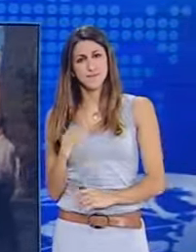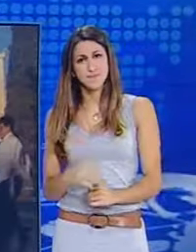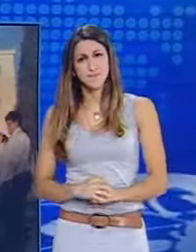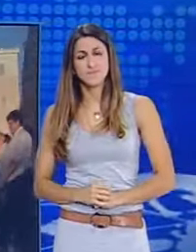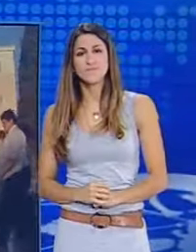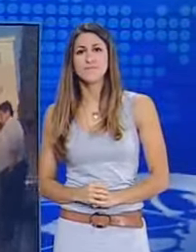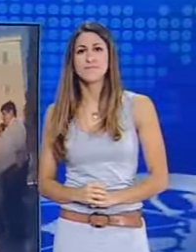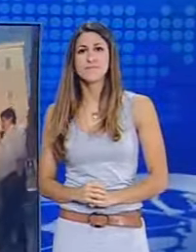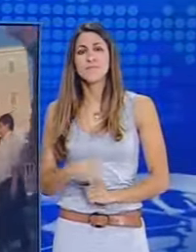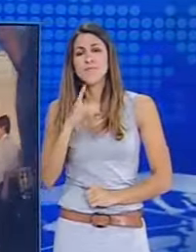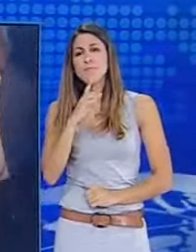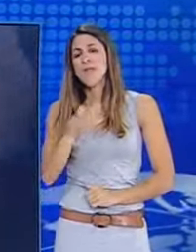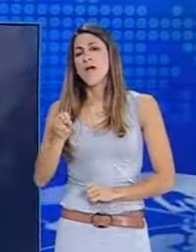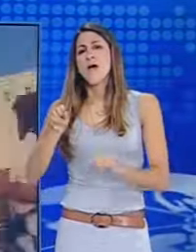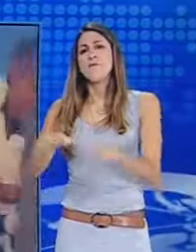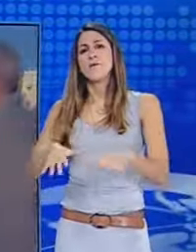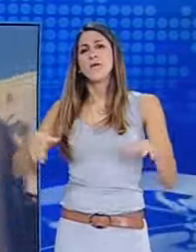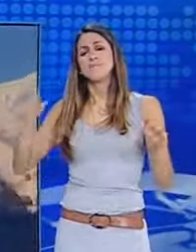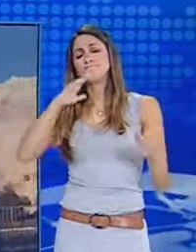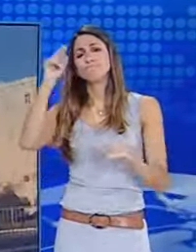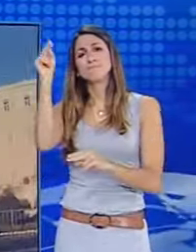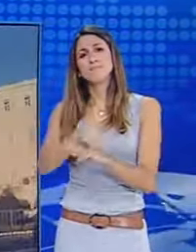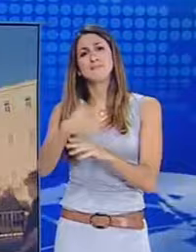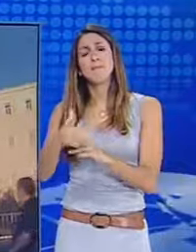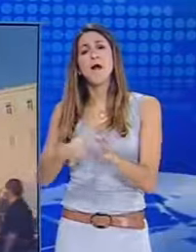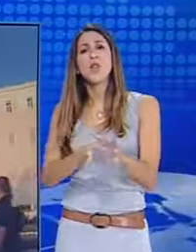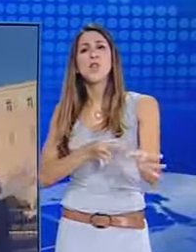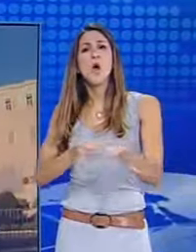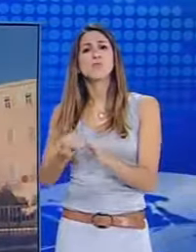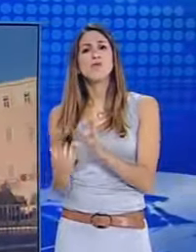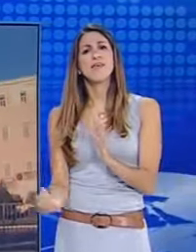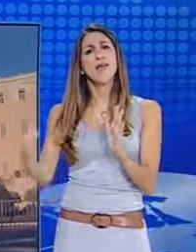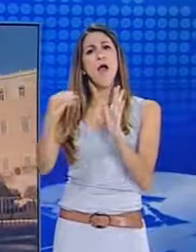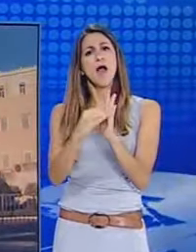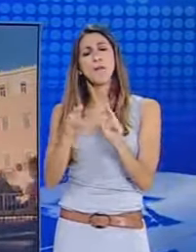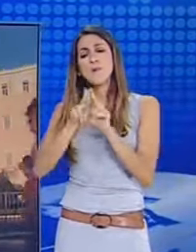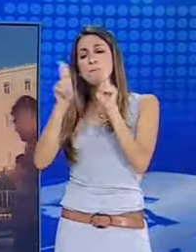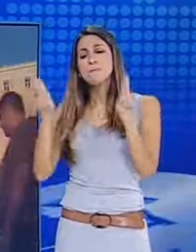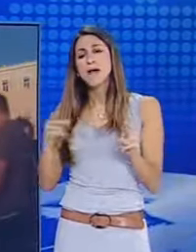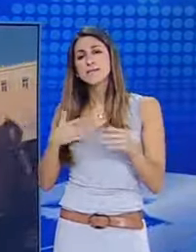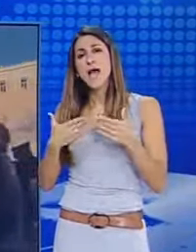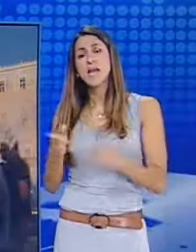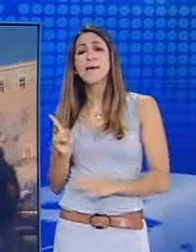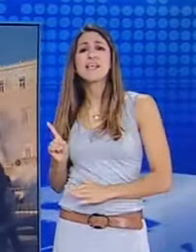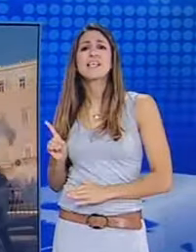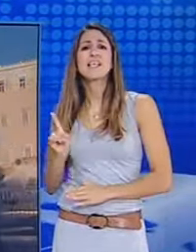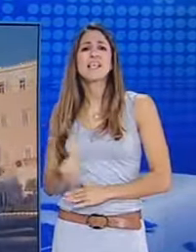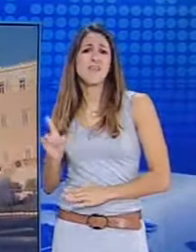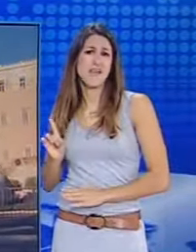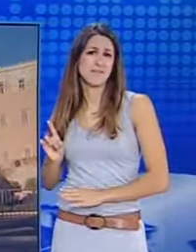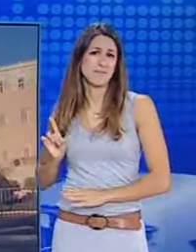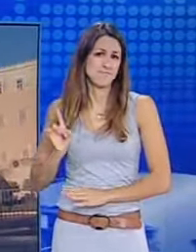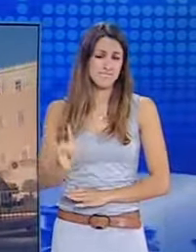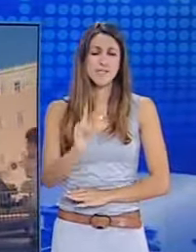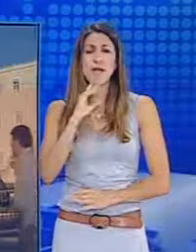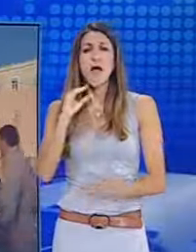τμήμα της Βουλής στο νομοσχέδιο του Αγορανομικού Κώδικα που περιέχει και το επίμαχο άρθρο για το άνοιγμα των εμπορικών καταστημάτων της Κυριακές. Τελευταία